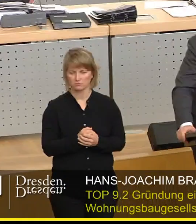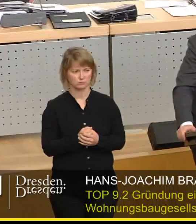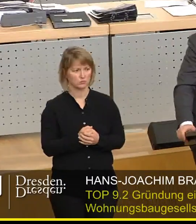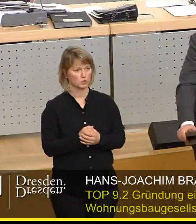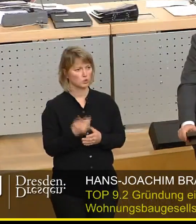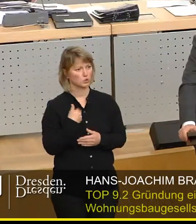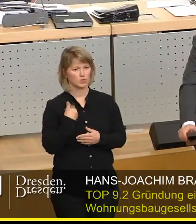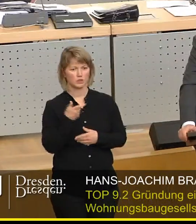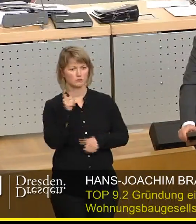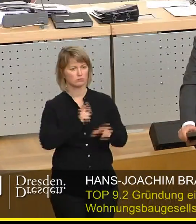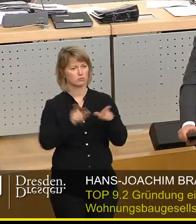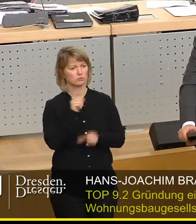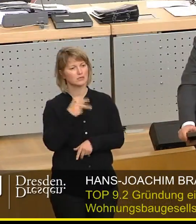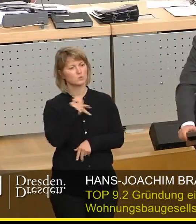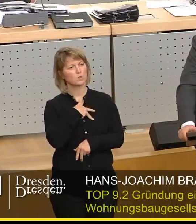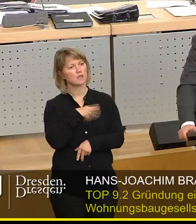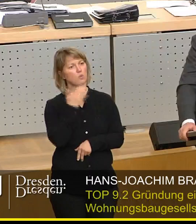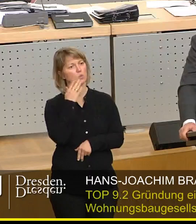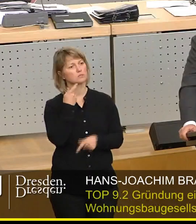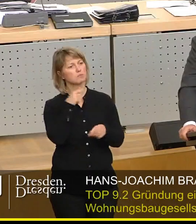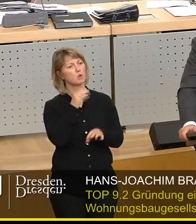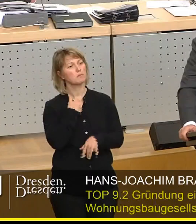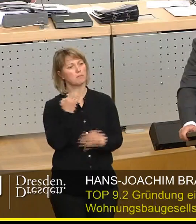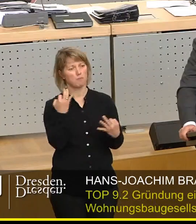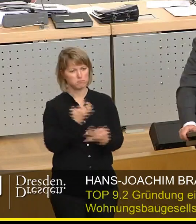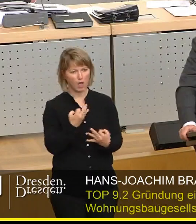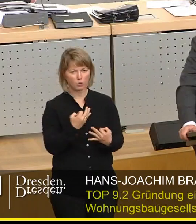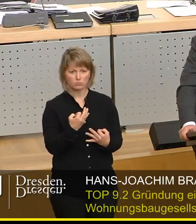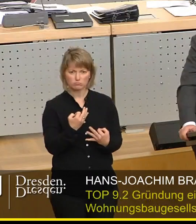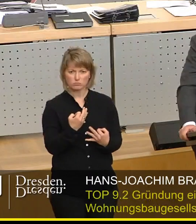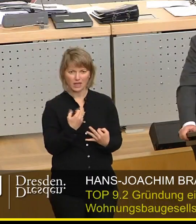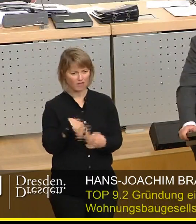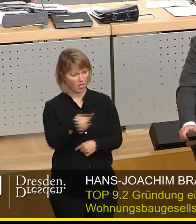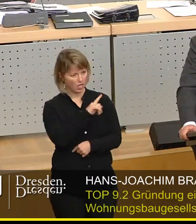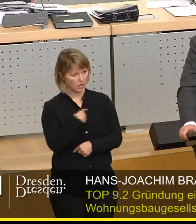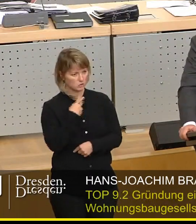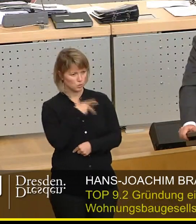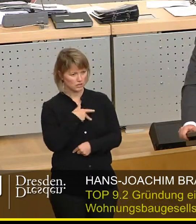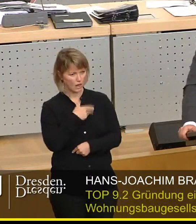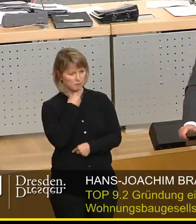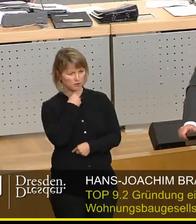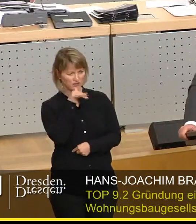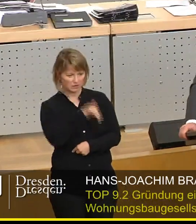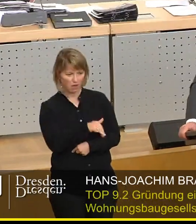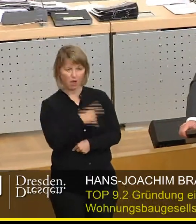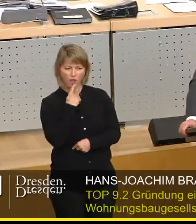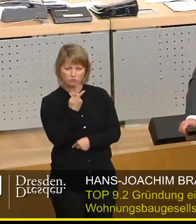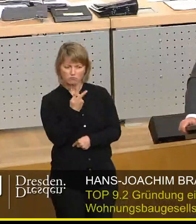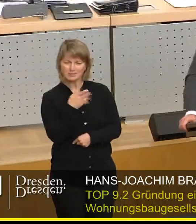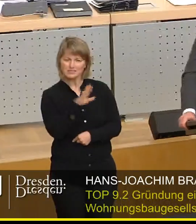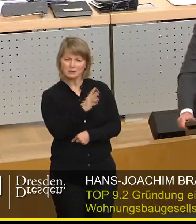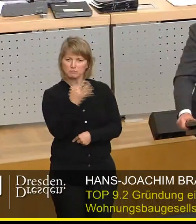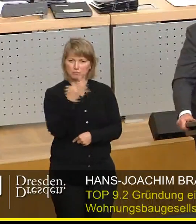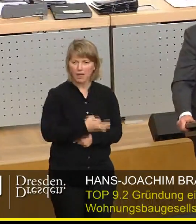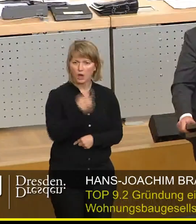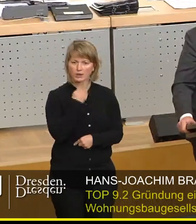dagegen, dass wir sozialen Wohnungsbau brauchen, dass wir Sozialbedürftige in unserer Stadt haben, die eine bezahlbare Miete